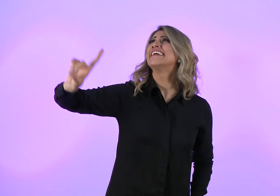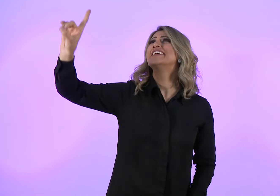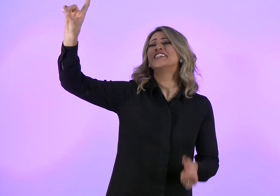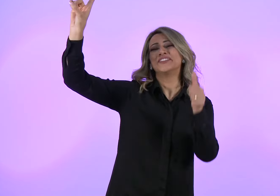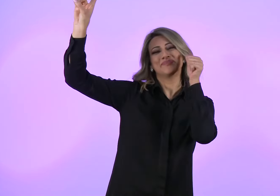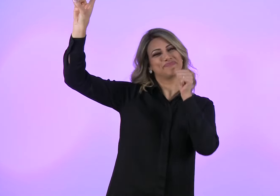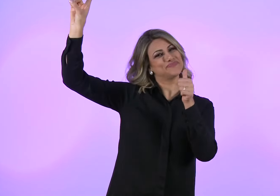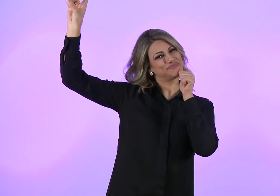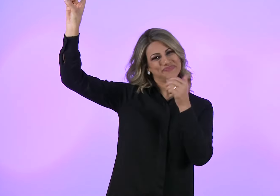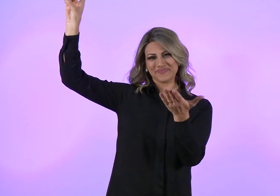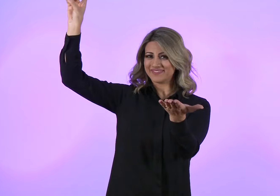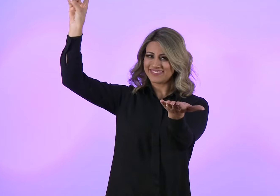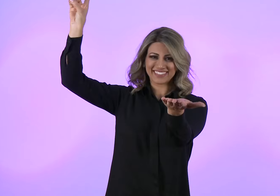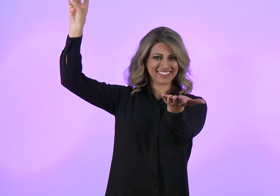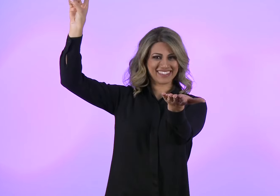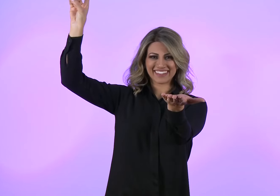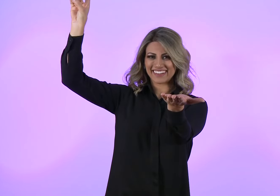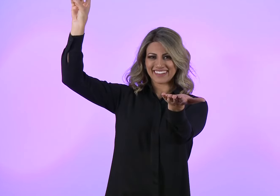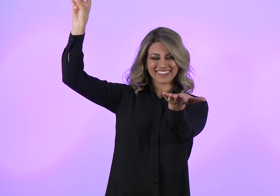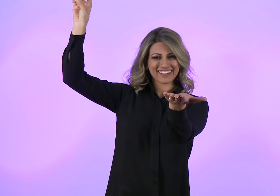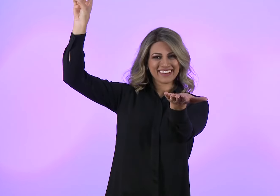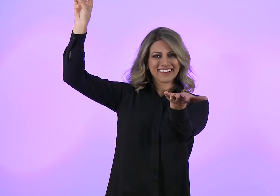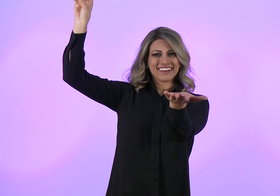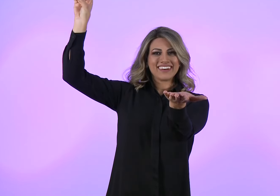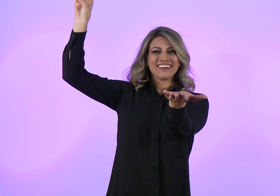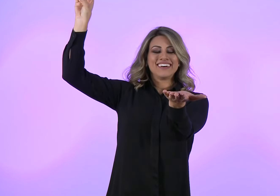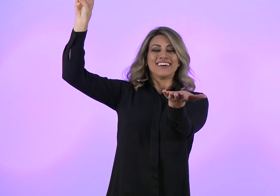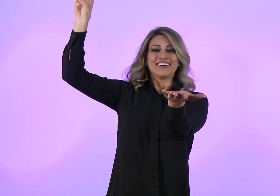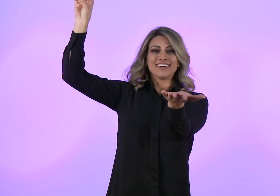mãe que